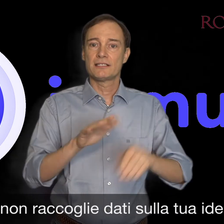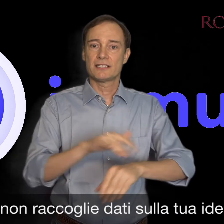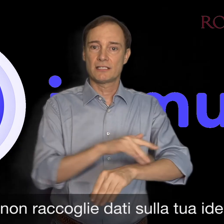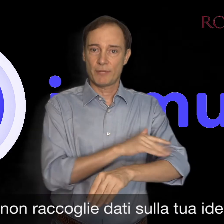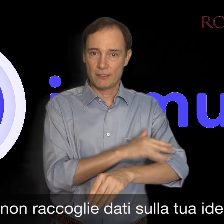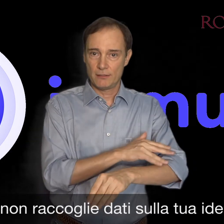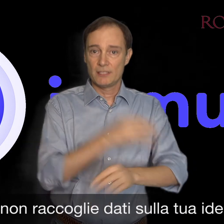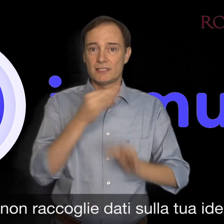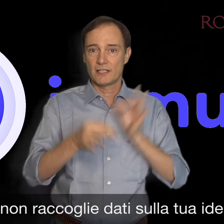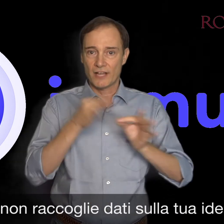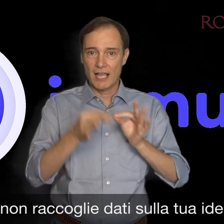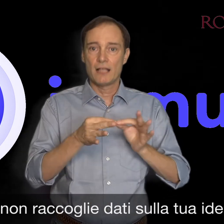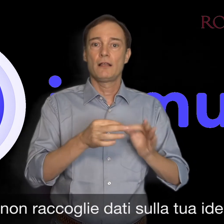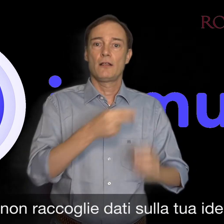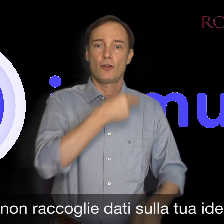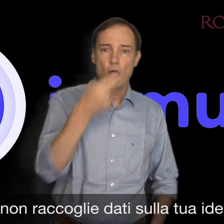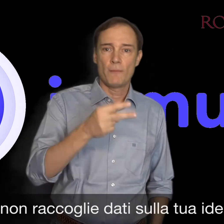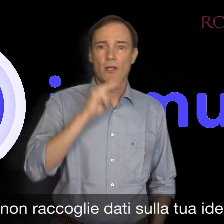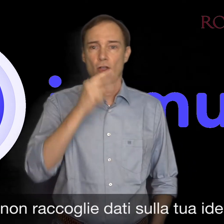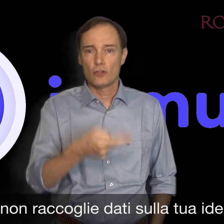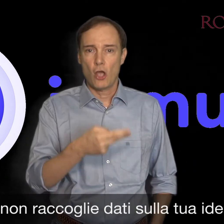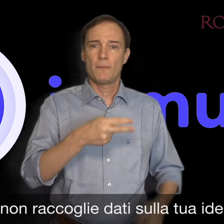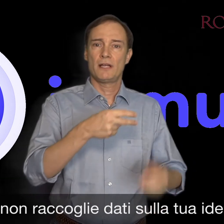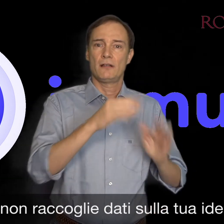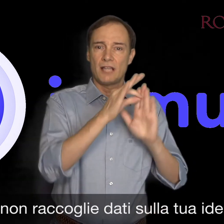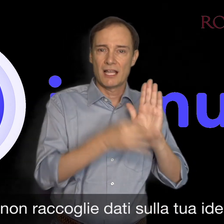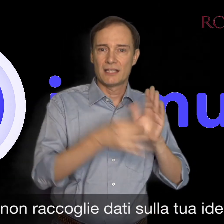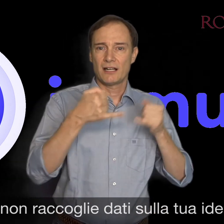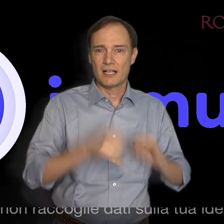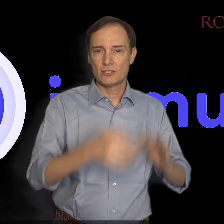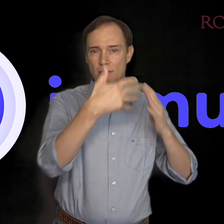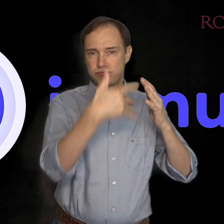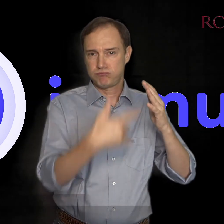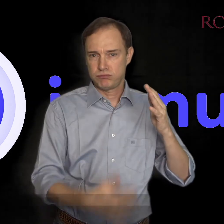sulla tua identità o sulla tua posizione.